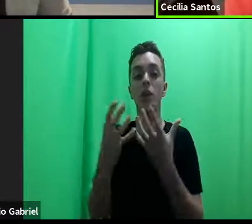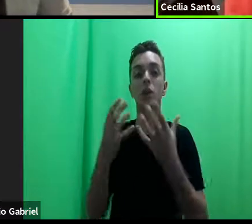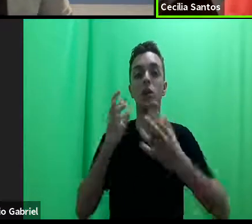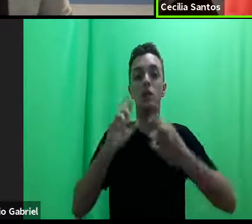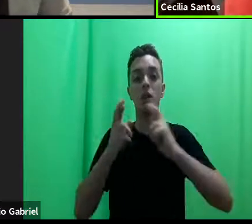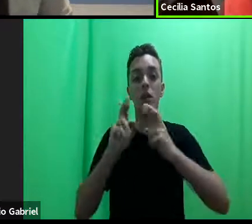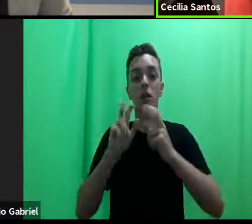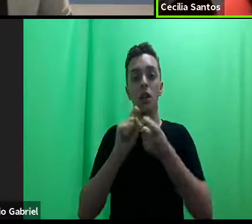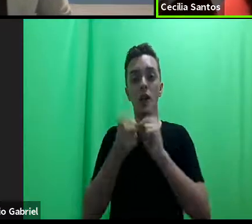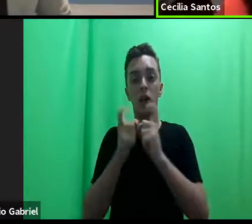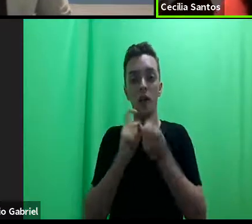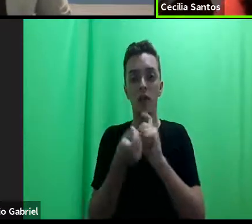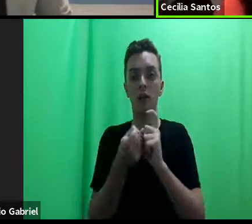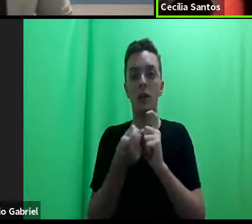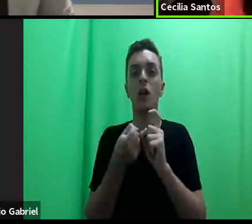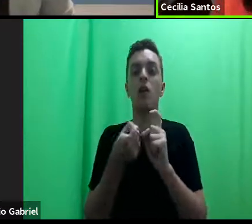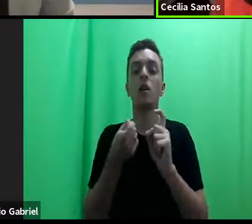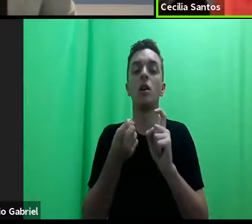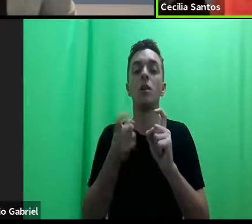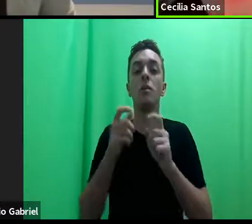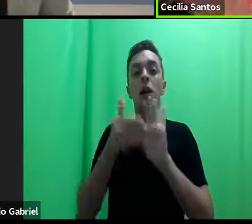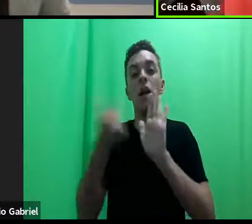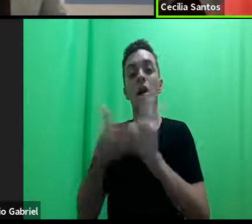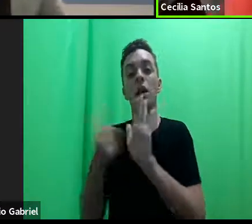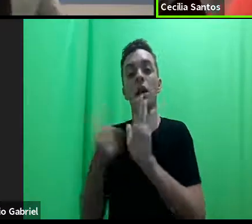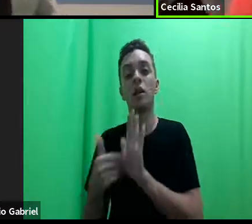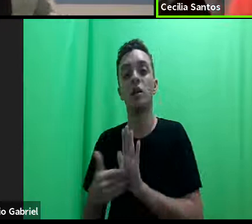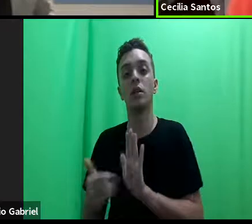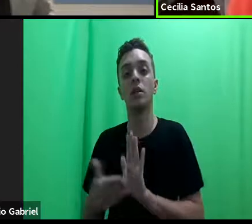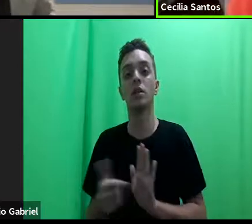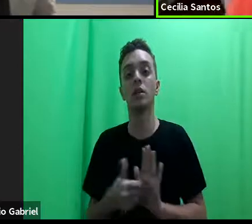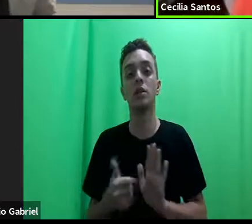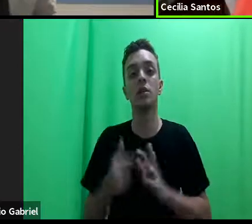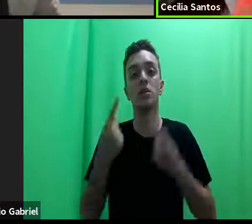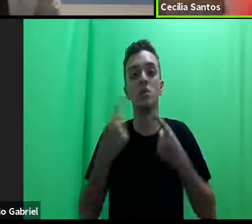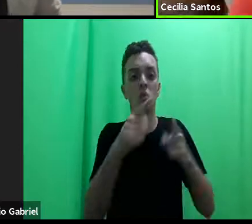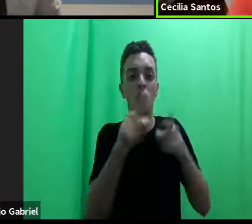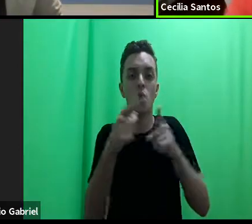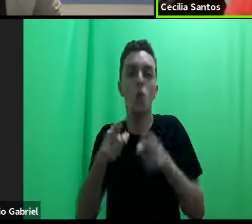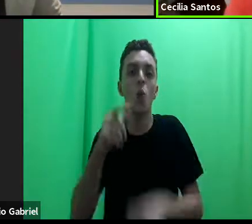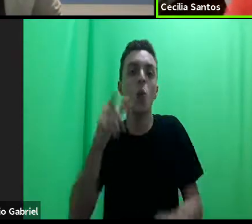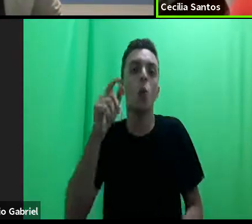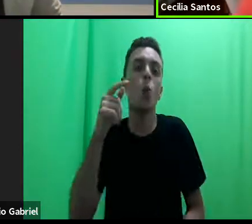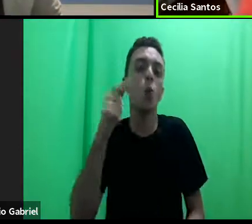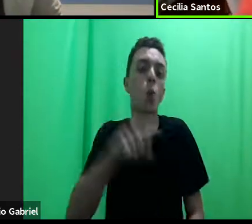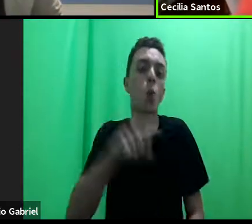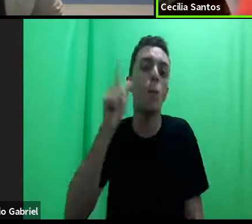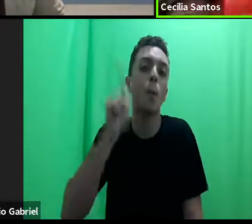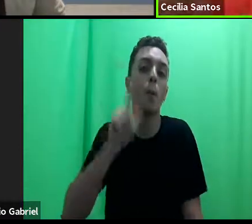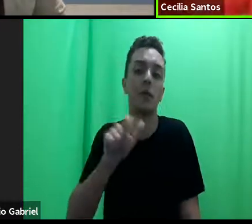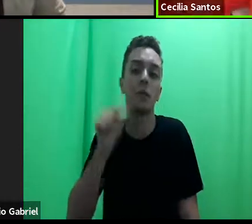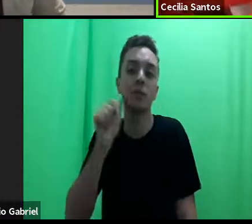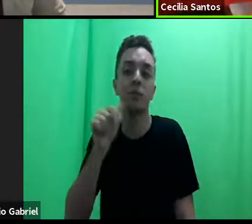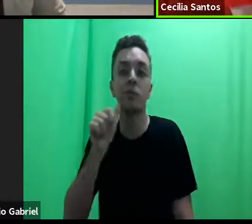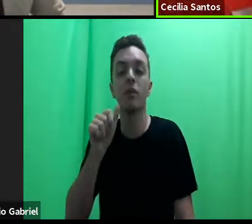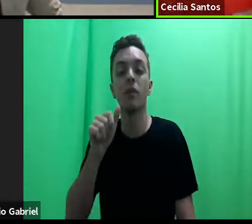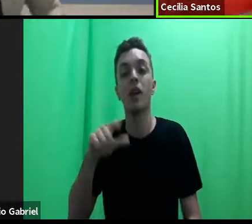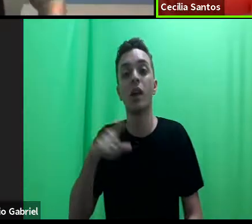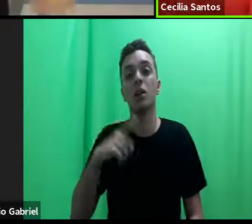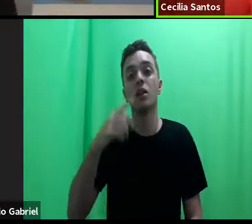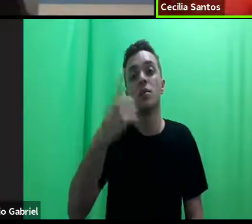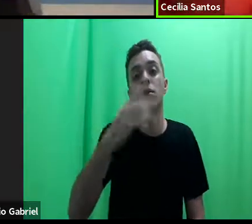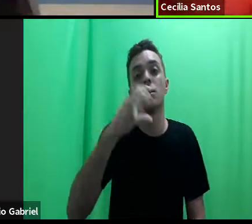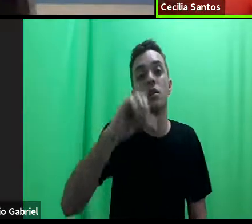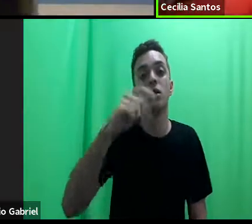É a convenção para a eliminação de todas as formas de discriminação contra as mulheres. Mas essa é de 79, não é? Então,